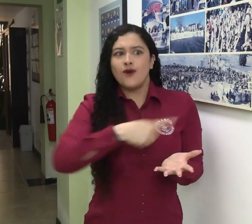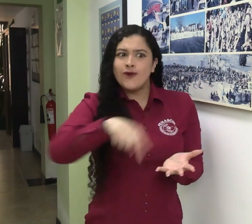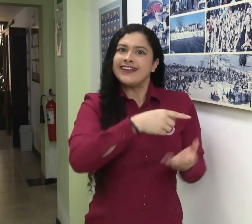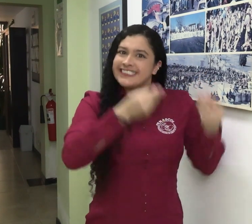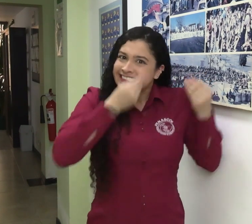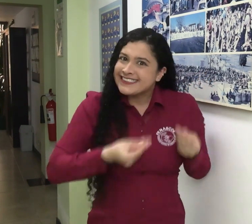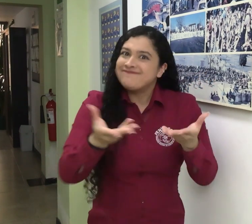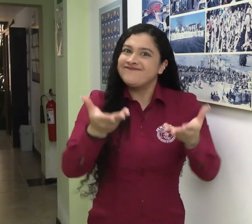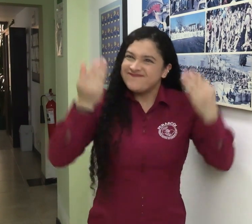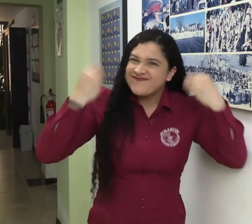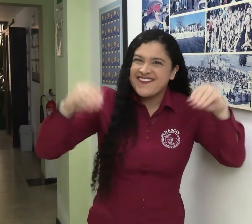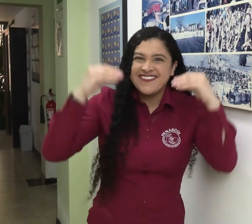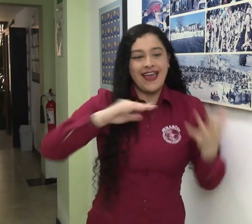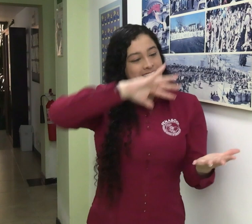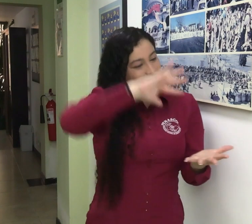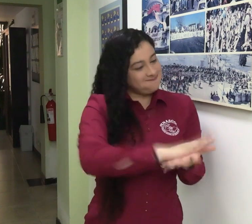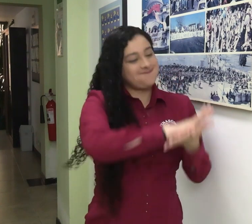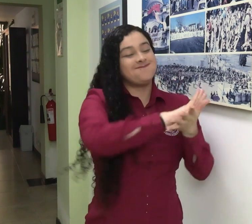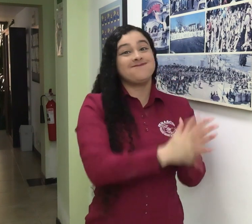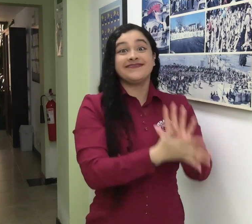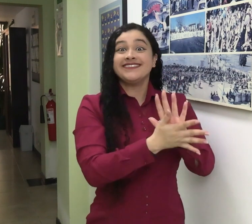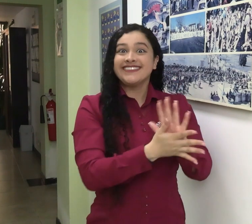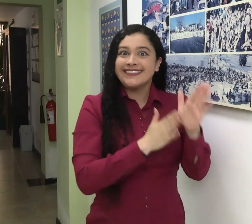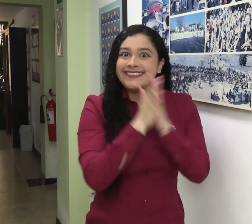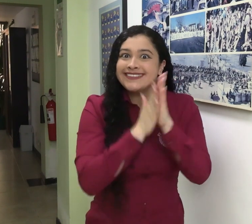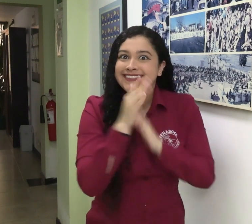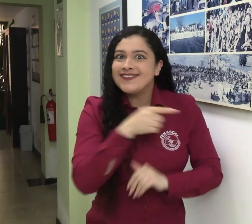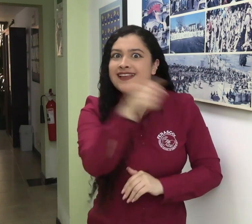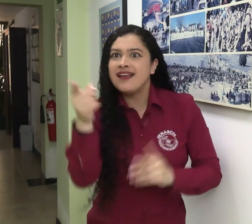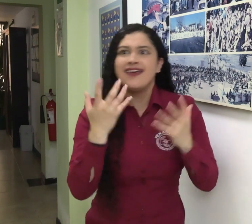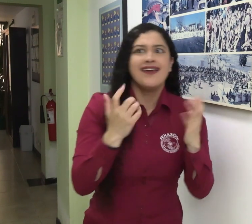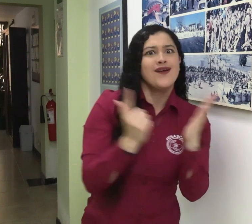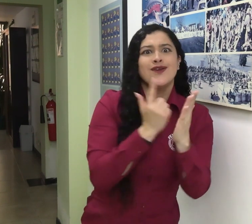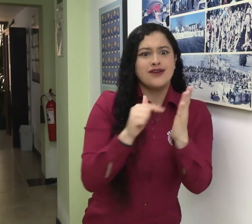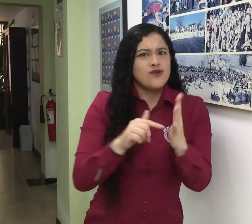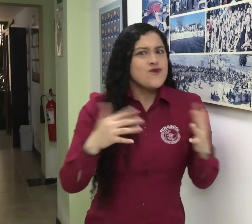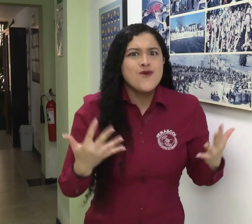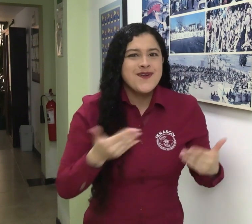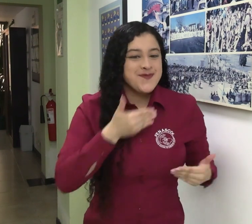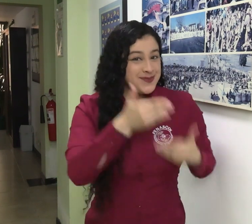señas colombiana. Estamos en liquidación. Si te interesa, ya te explicamos el proceso.